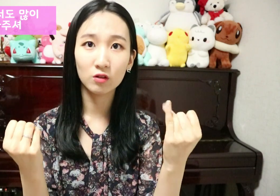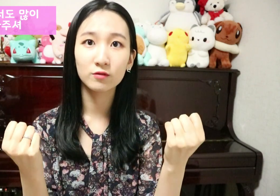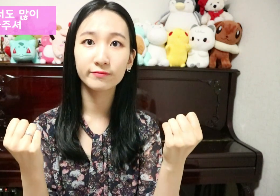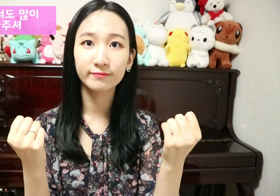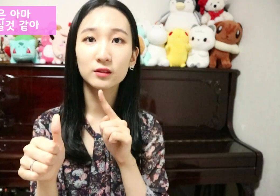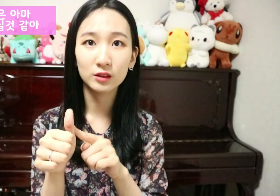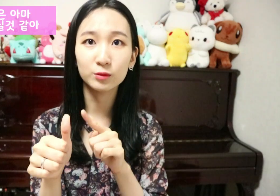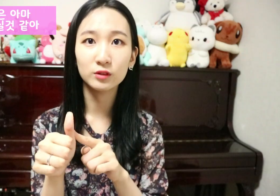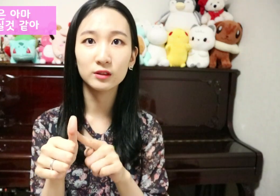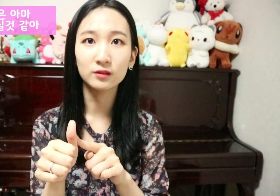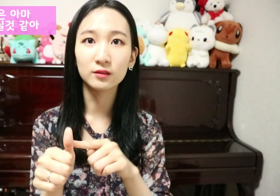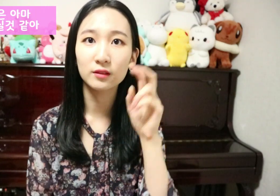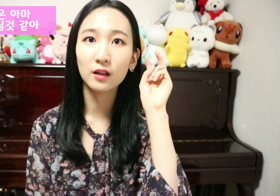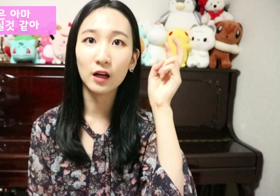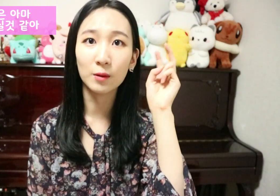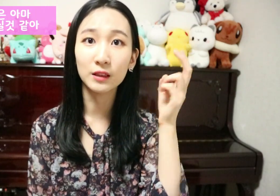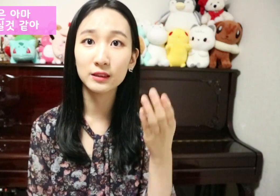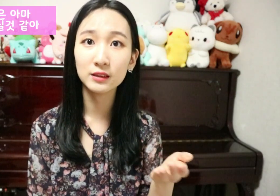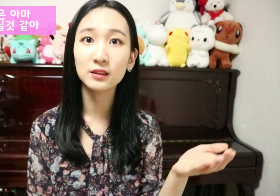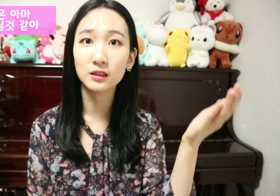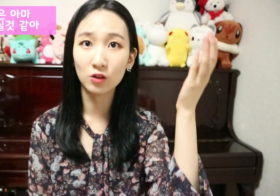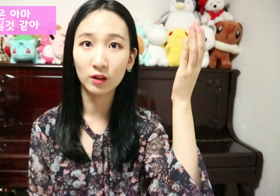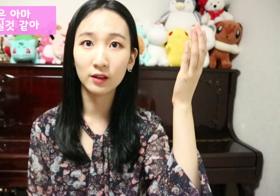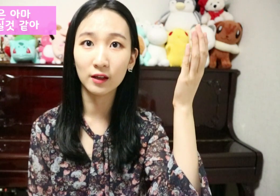그분은 아마 승진하실 것 같아